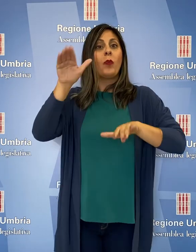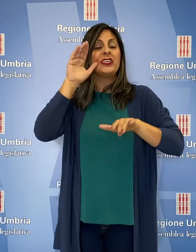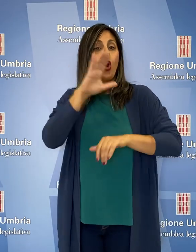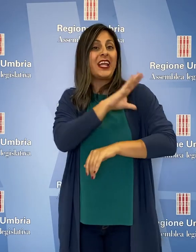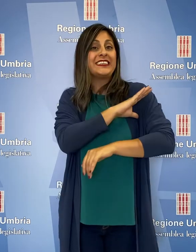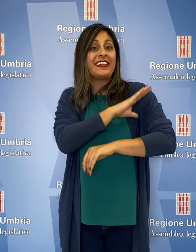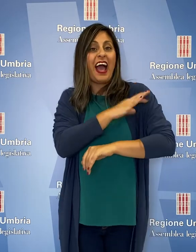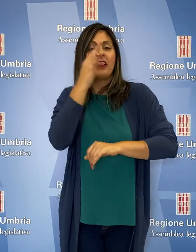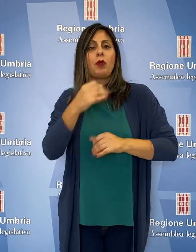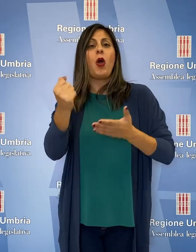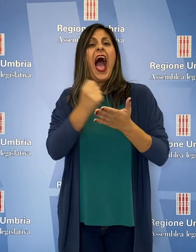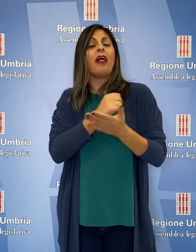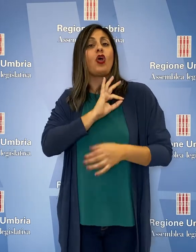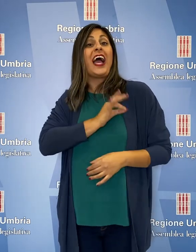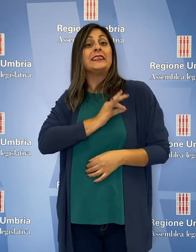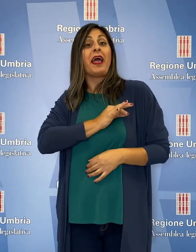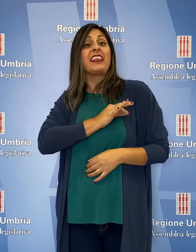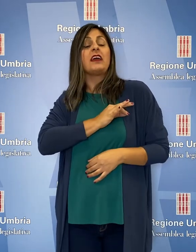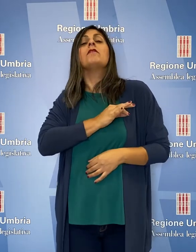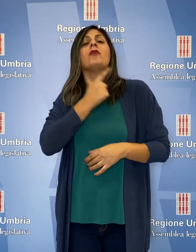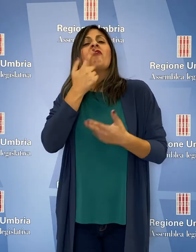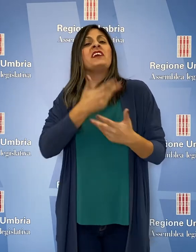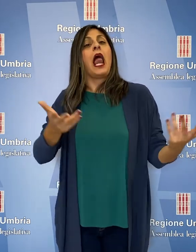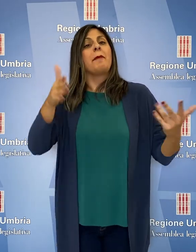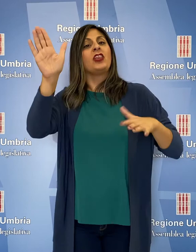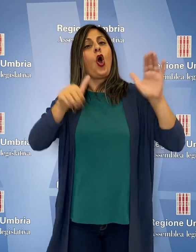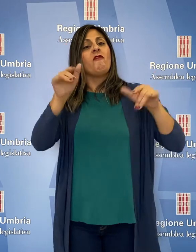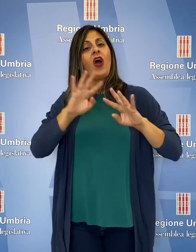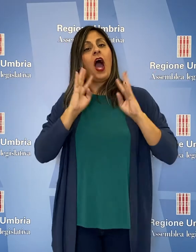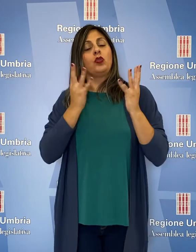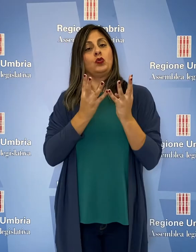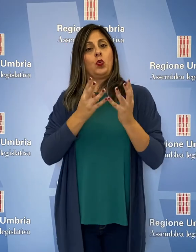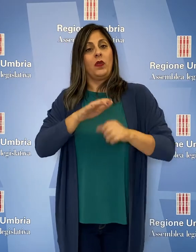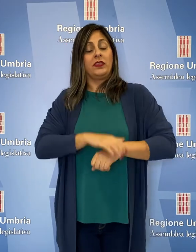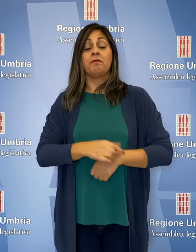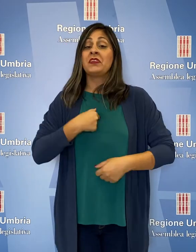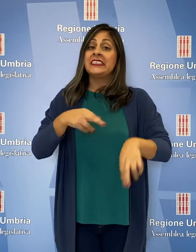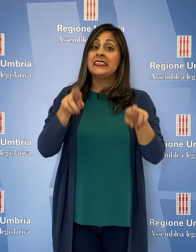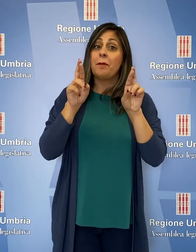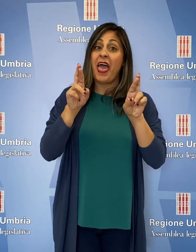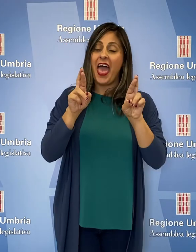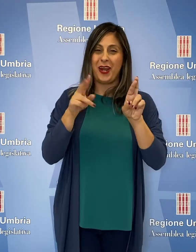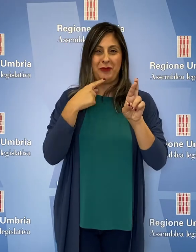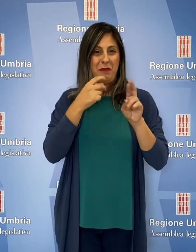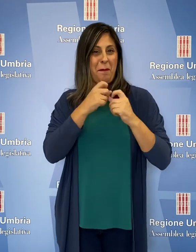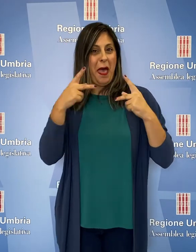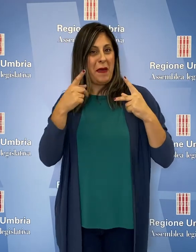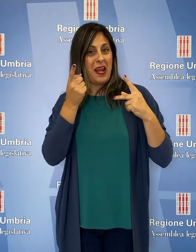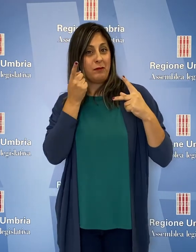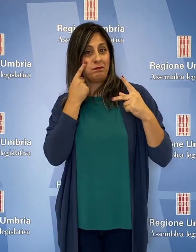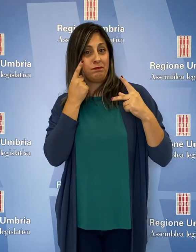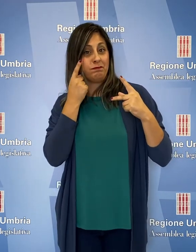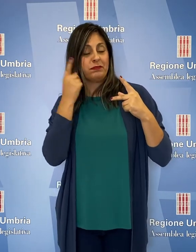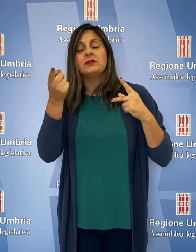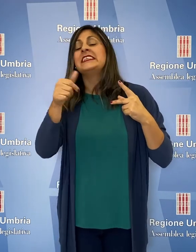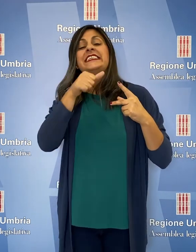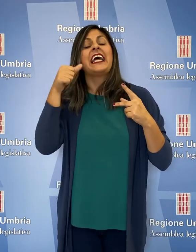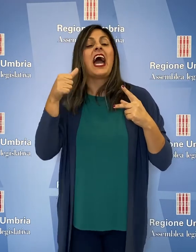'audizione dei sindacati con un atto ispettivo, sono stati convocati in giunta. Mi auguro, ha concluso Paparelli, che serva a fare un